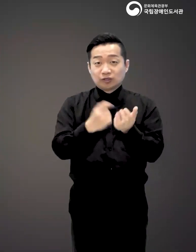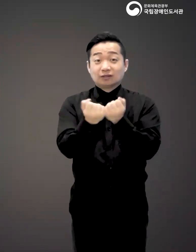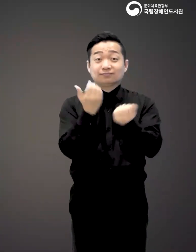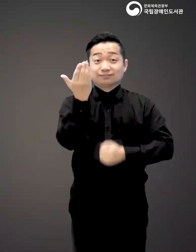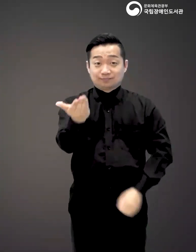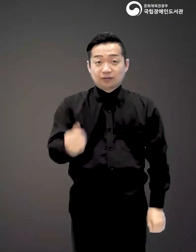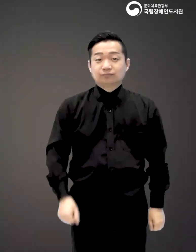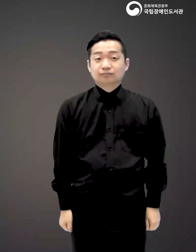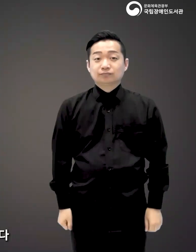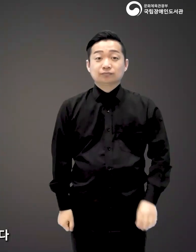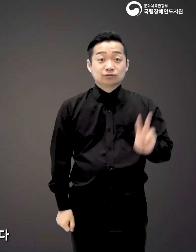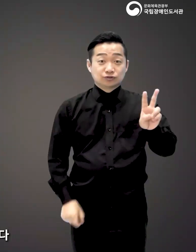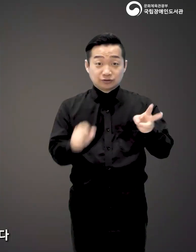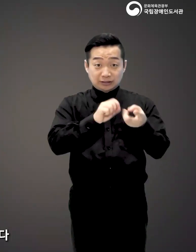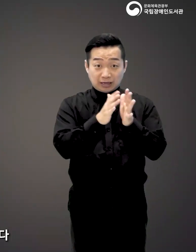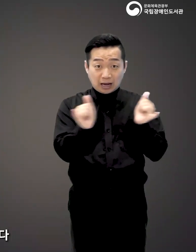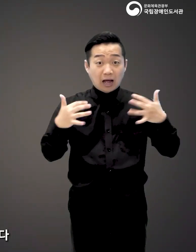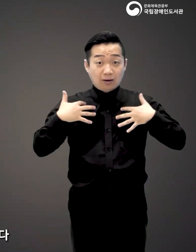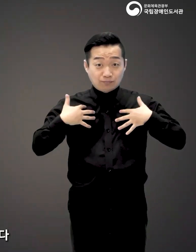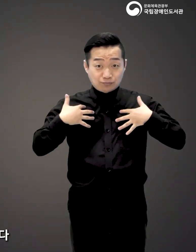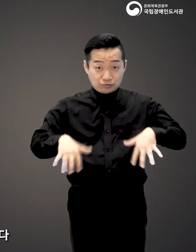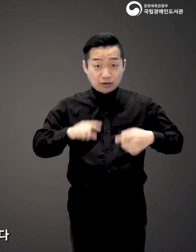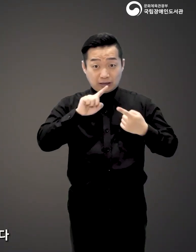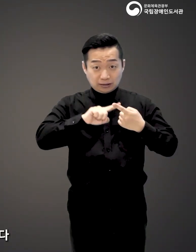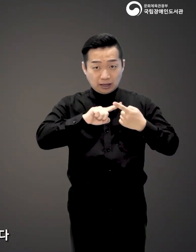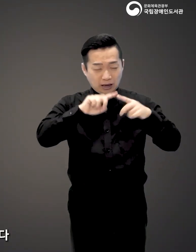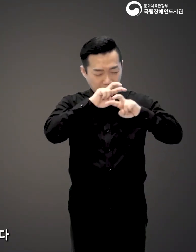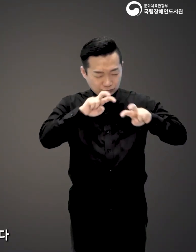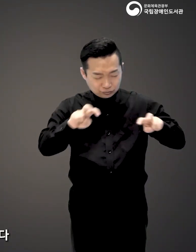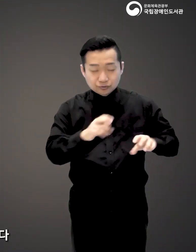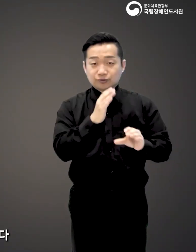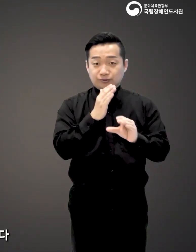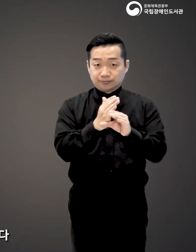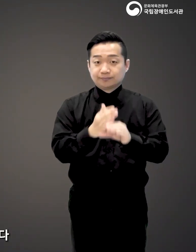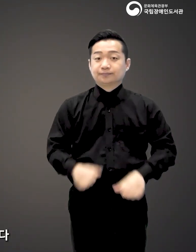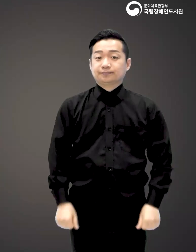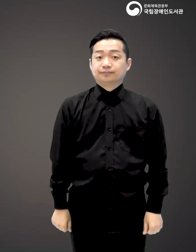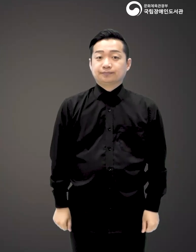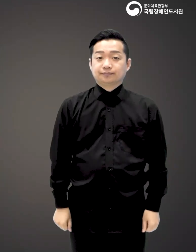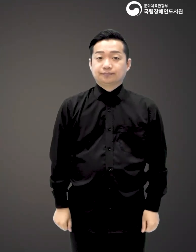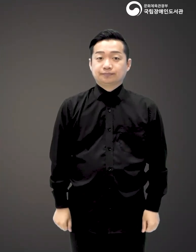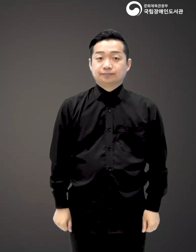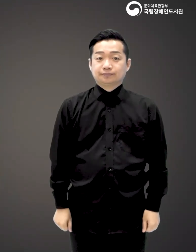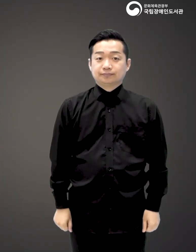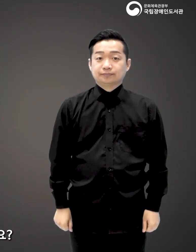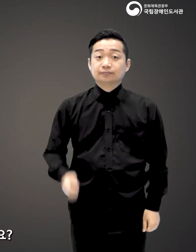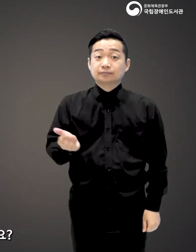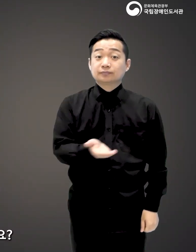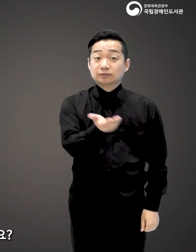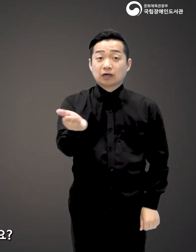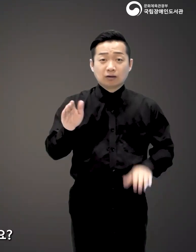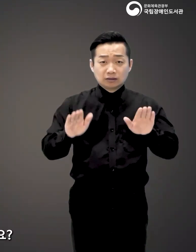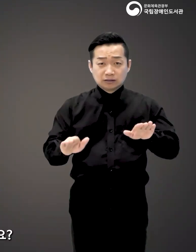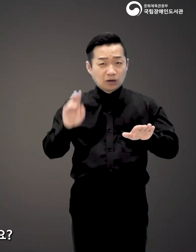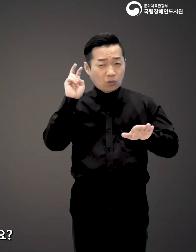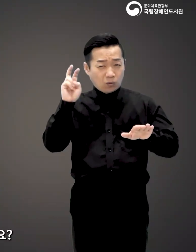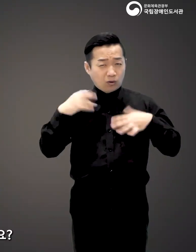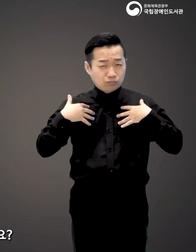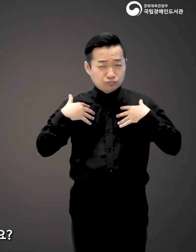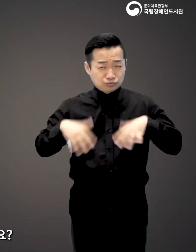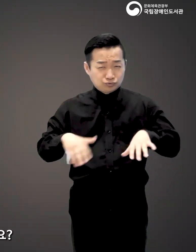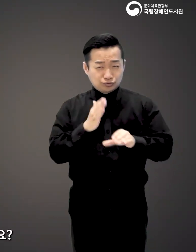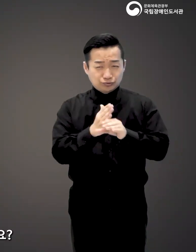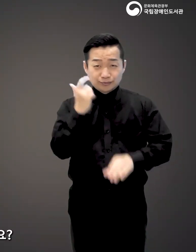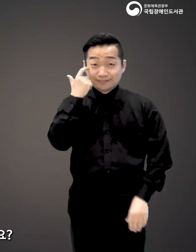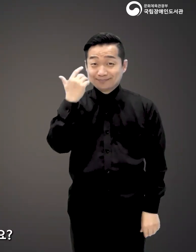쉽게 이야기해주며 두 작가는 무기력에 대해 아주 면밀히 분석하고 있습니다. 여러분들은 혹시 지금